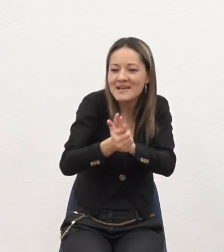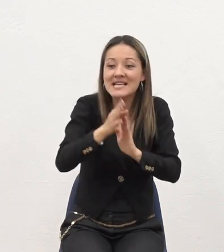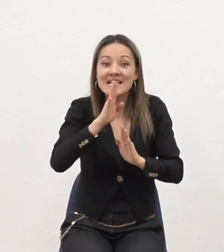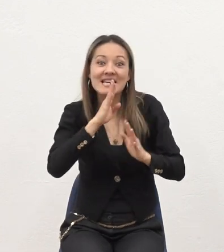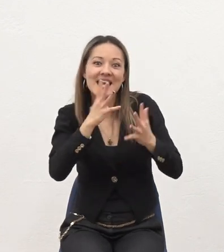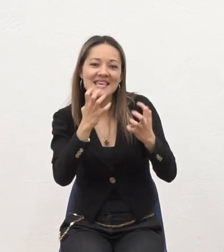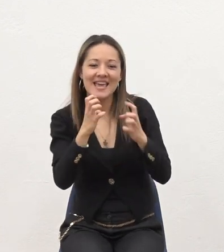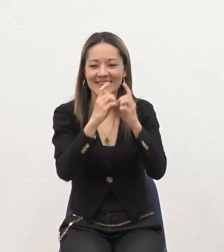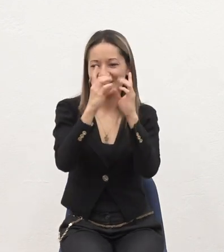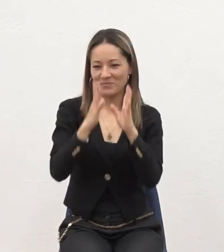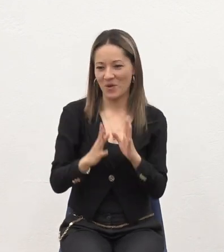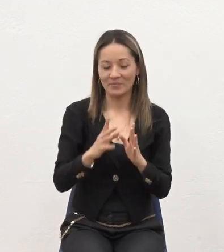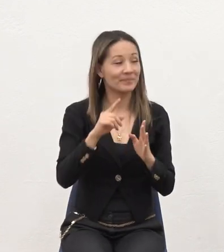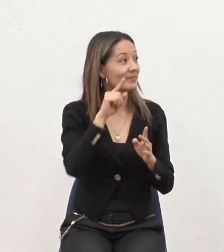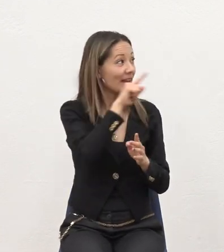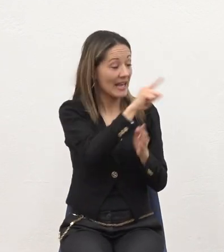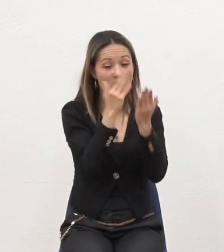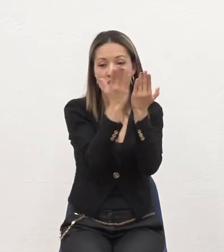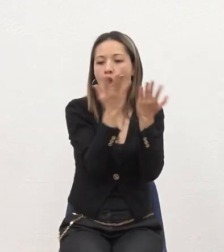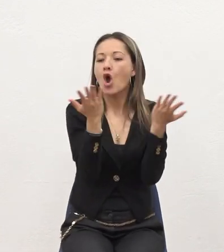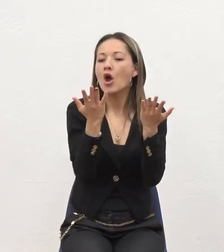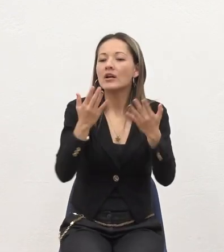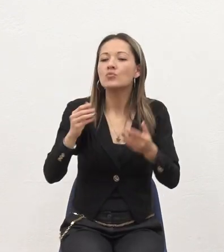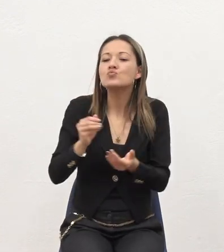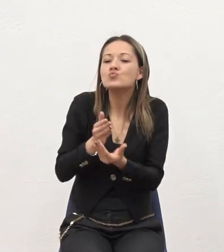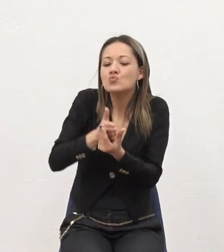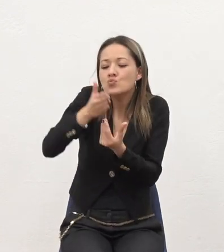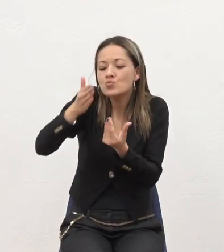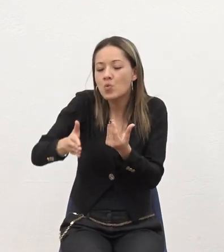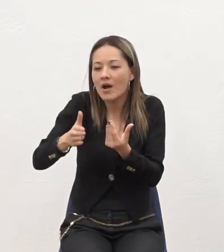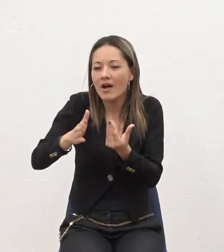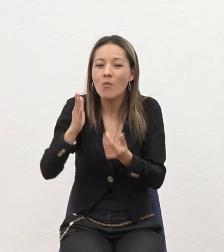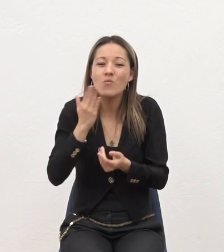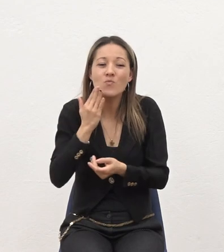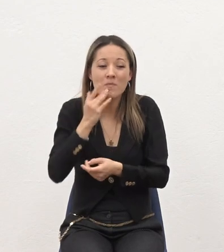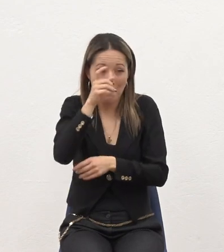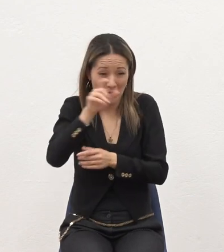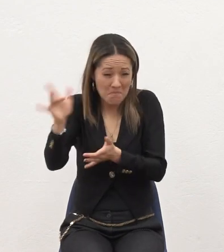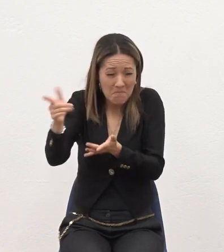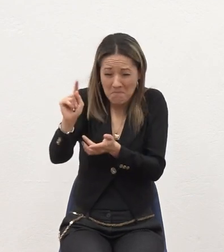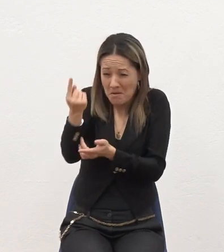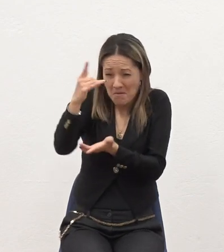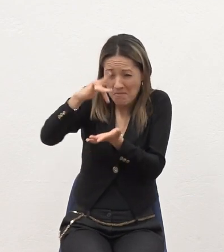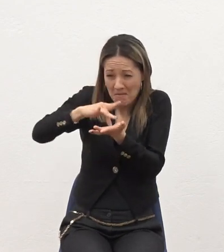estudio está acá En el Nuevo Testamento Que nos dan Cuando llegamos la primera vez Acá a la iglesia